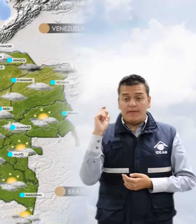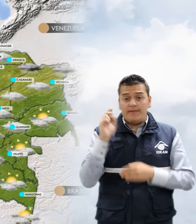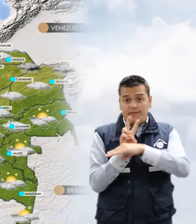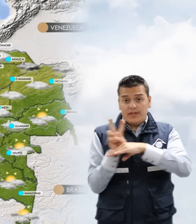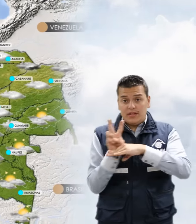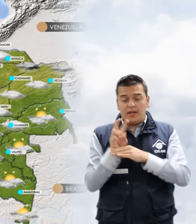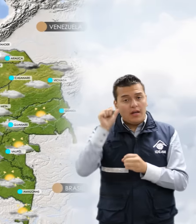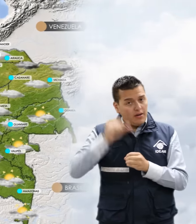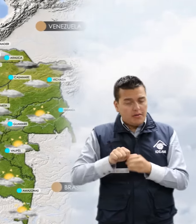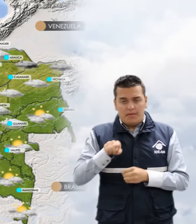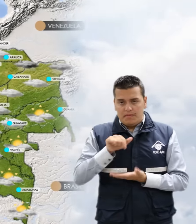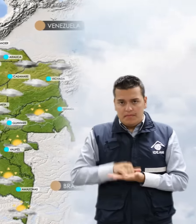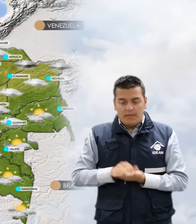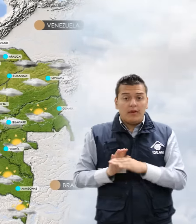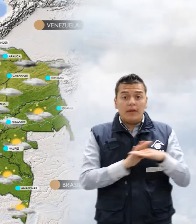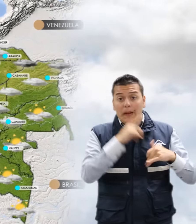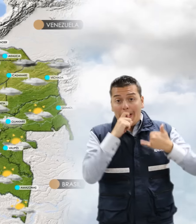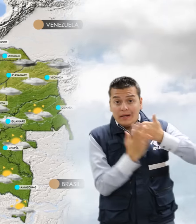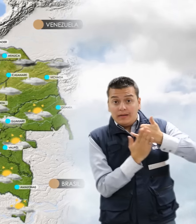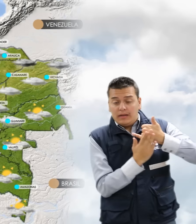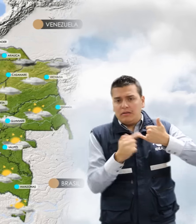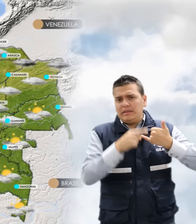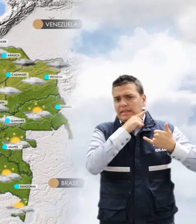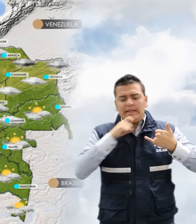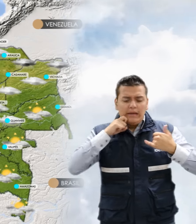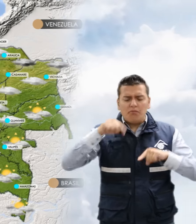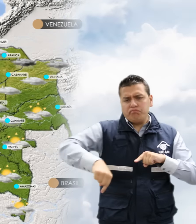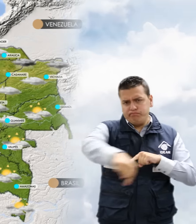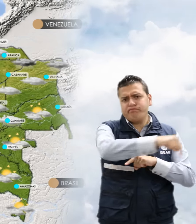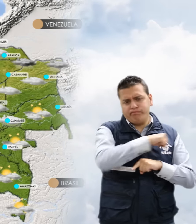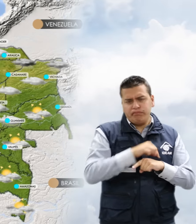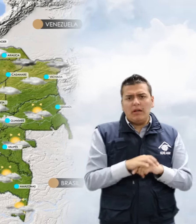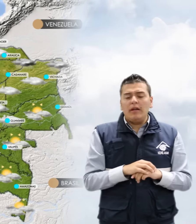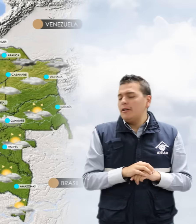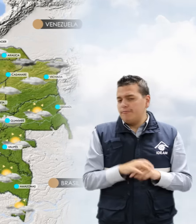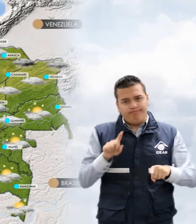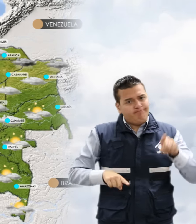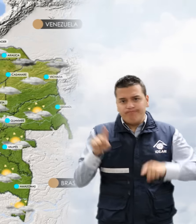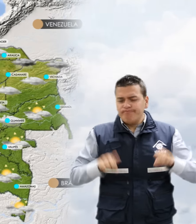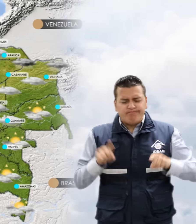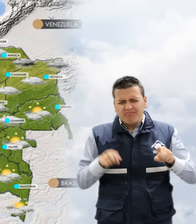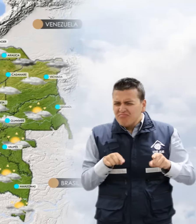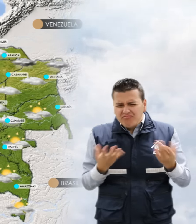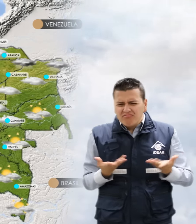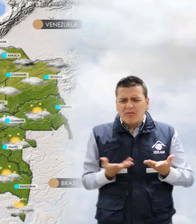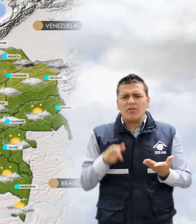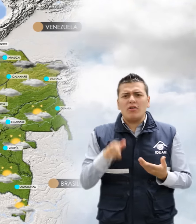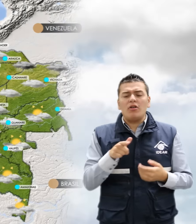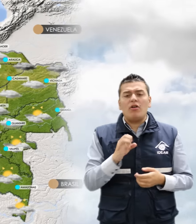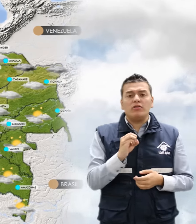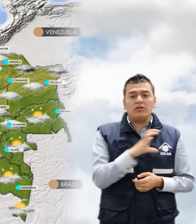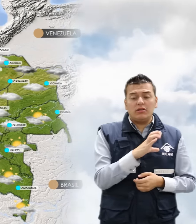Para la región amazónica se pronostica tiempo seco en amplios sectores, salvo en zonas dispersas del occidente y